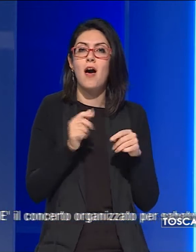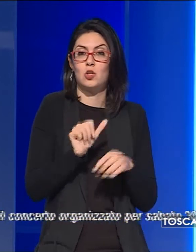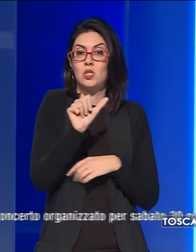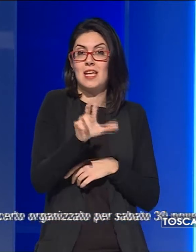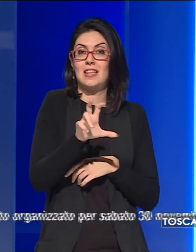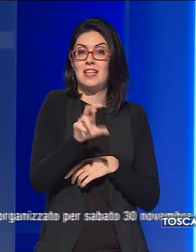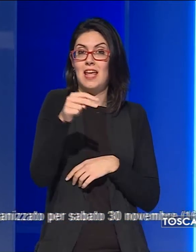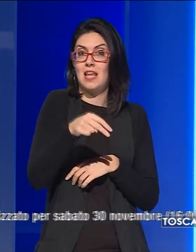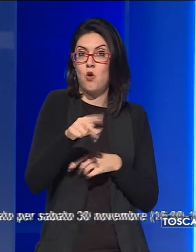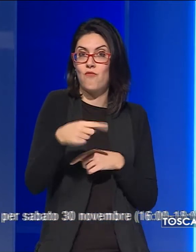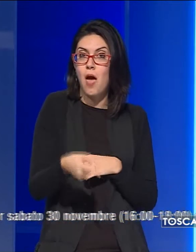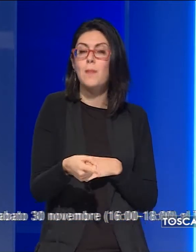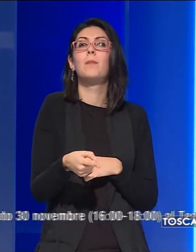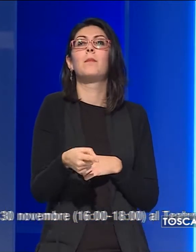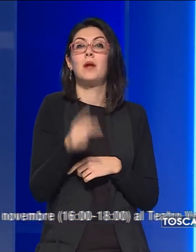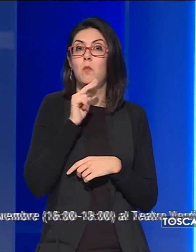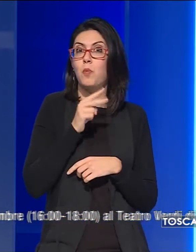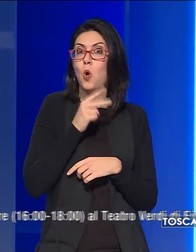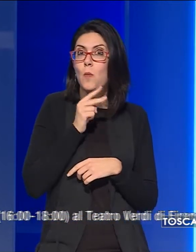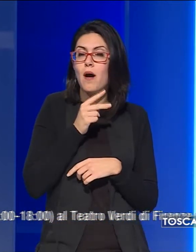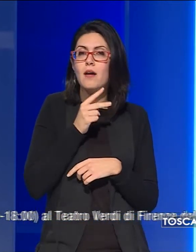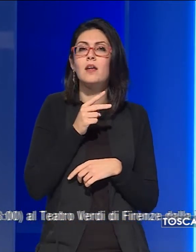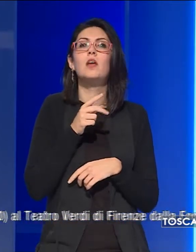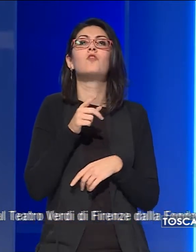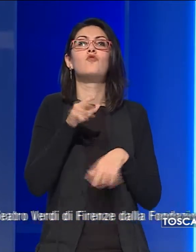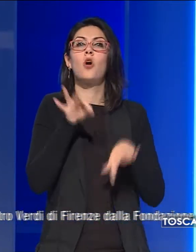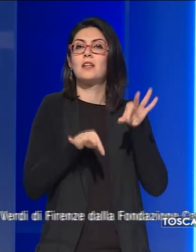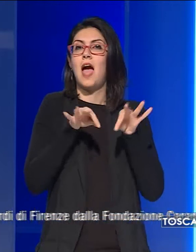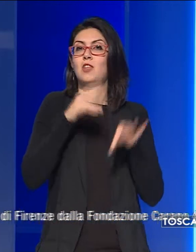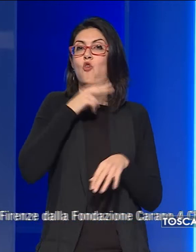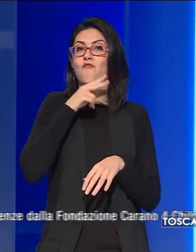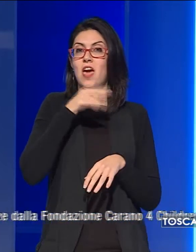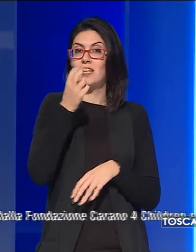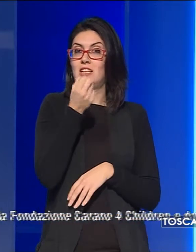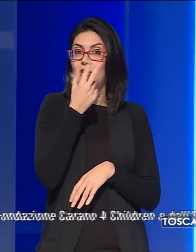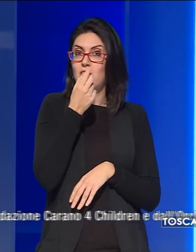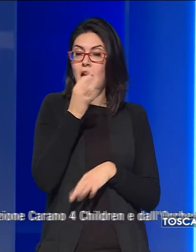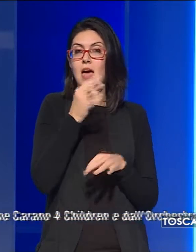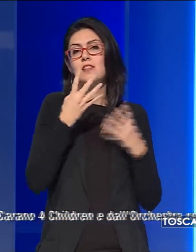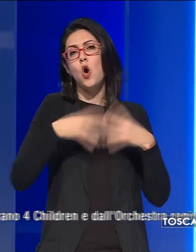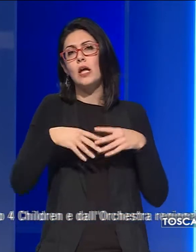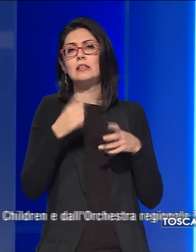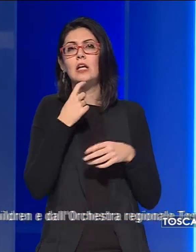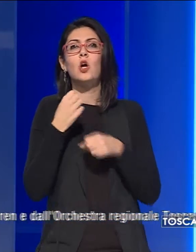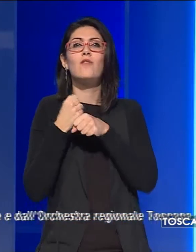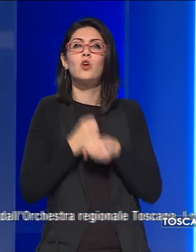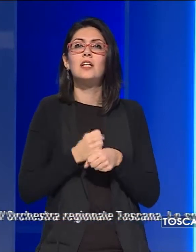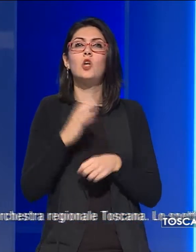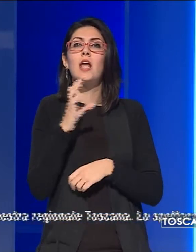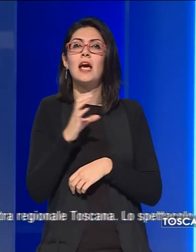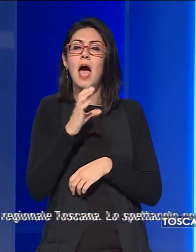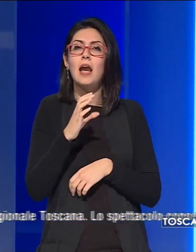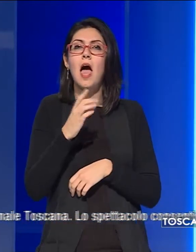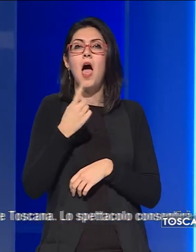30 novembre, nel pomeriggio, al Teatro Verdi di Firenze, dalla Fondazione Carano for